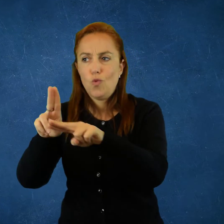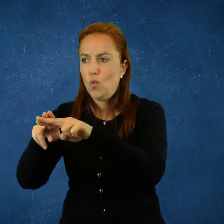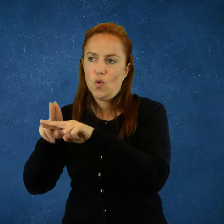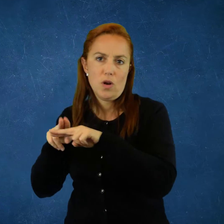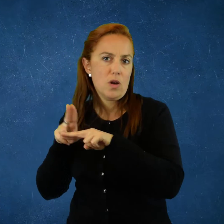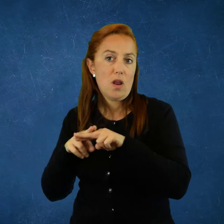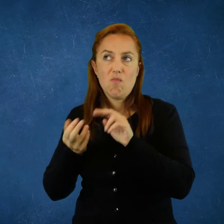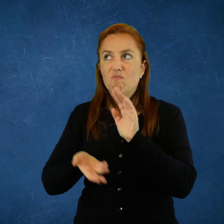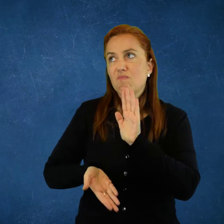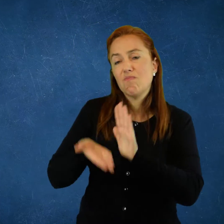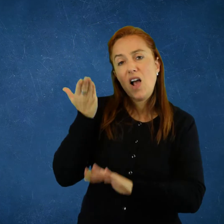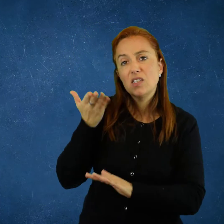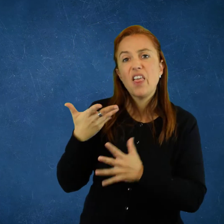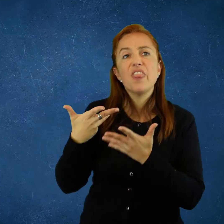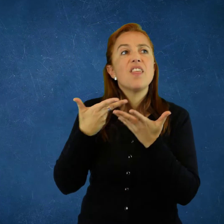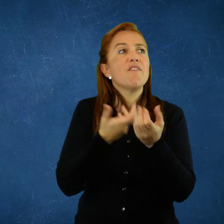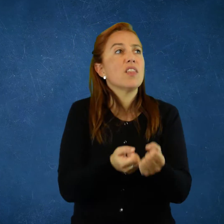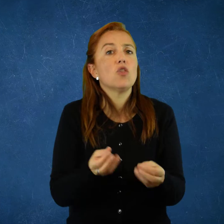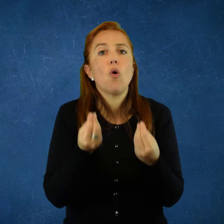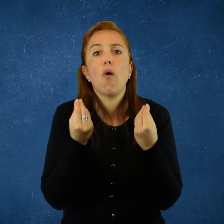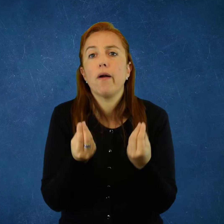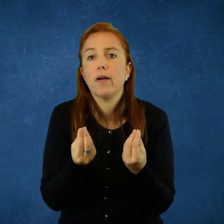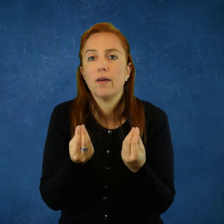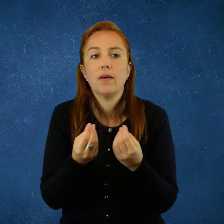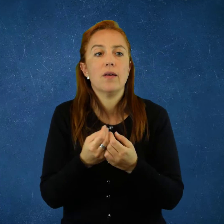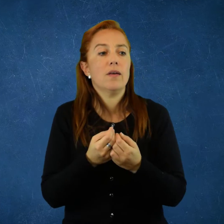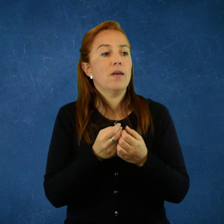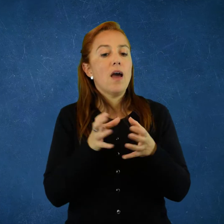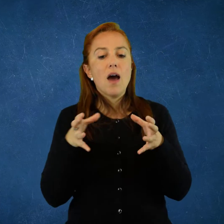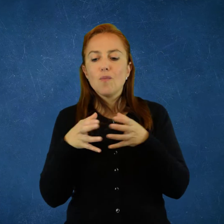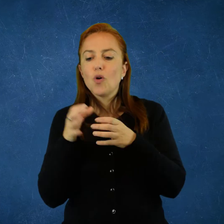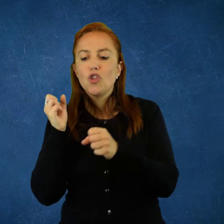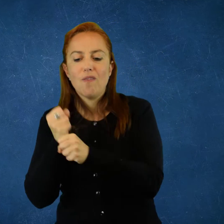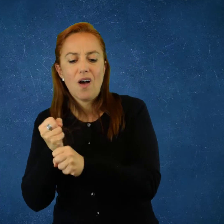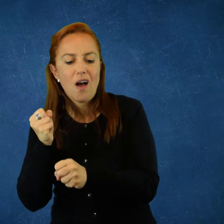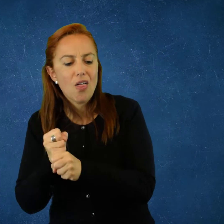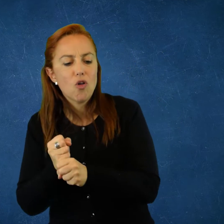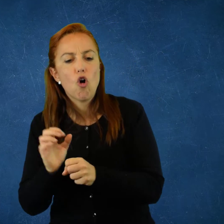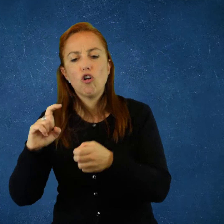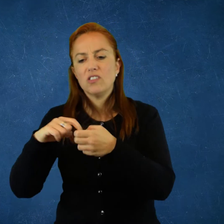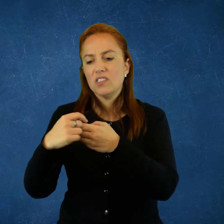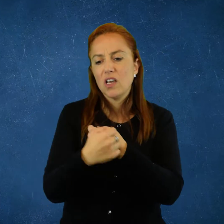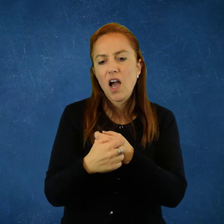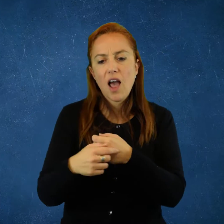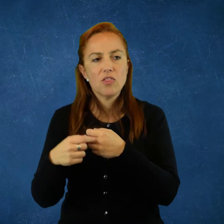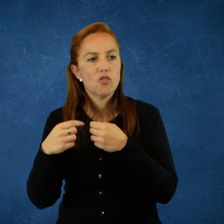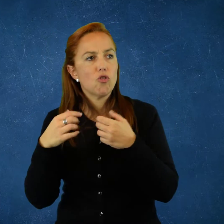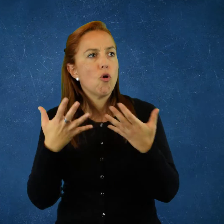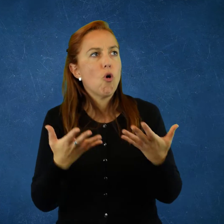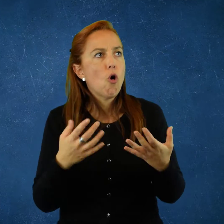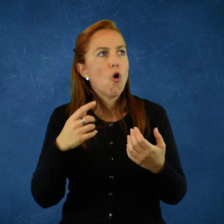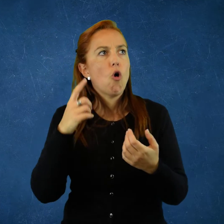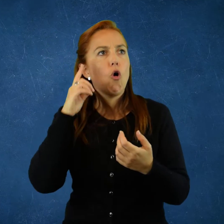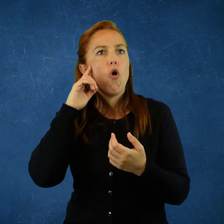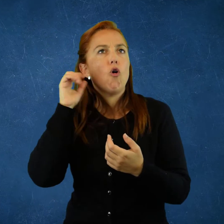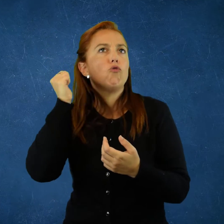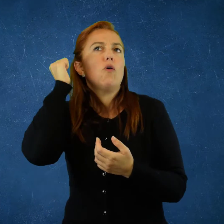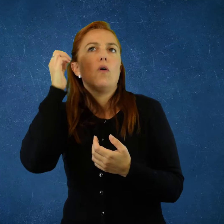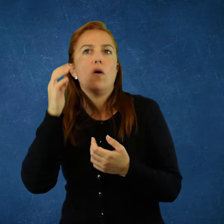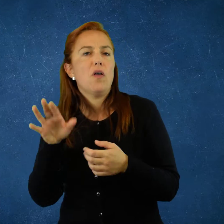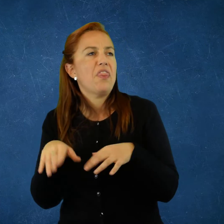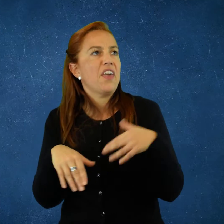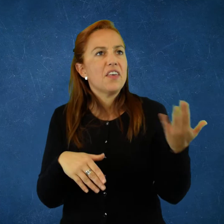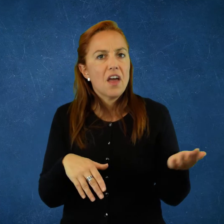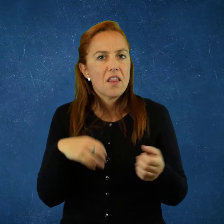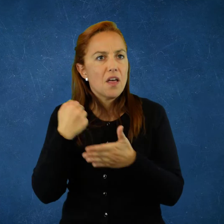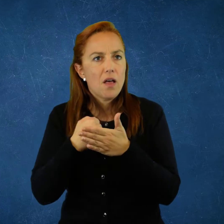los obreros fueron los que mayoritariamente murieron en el campo de batalla. ¿Defendiendo qué? A la clase trabajadora,